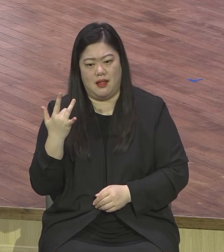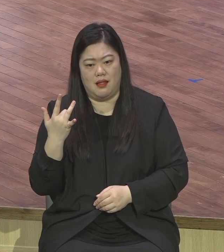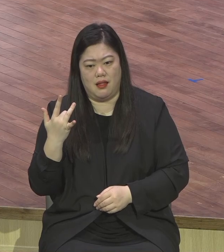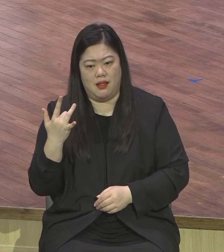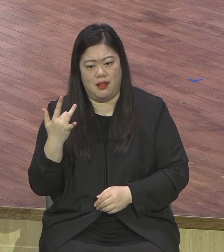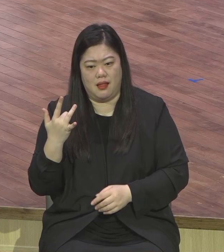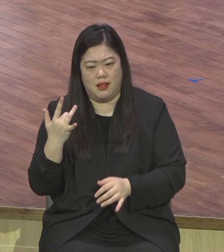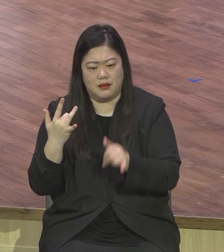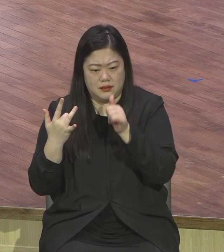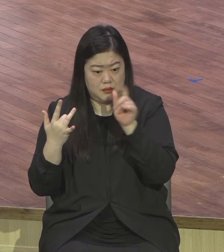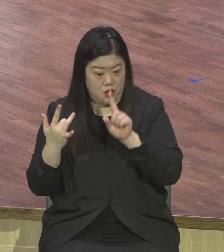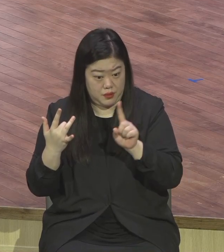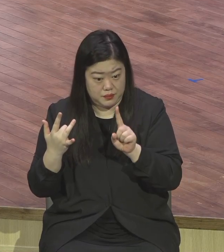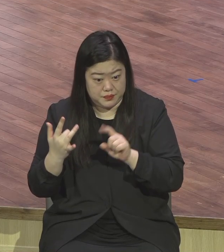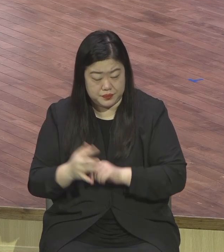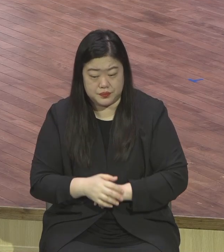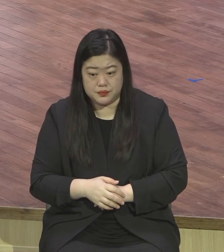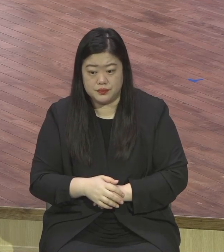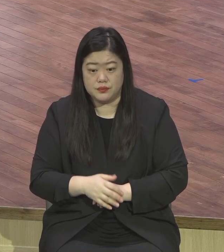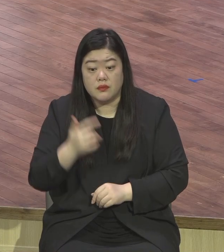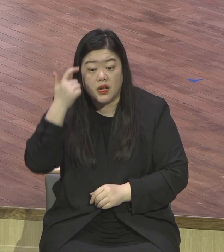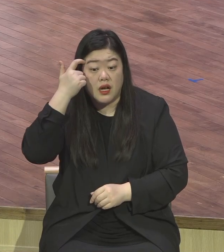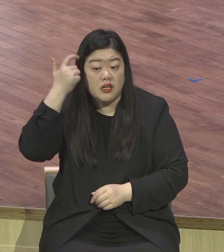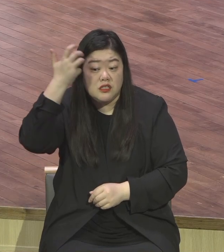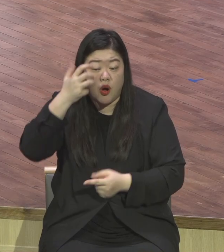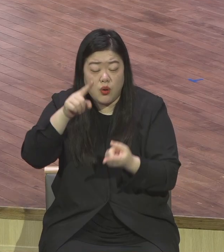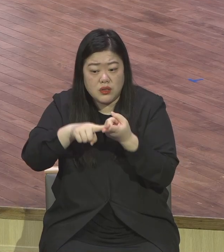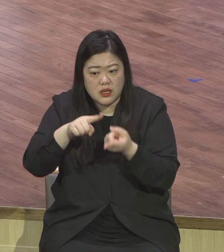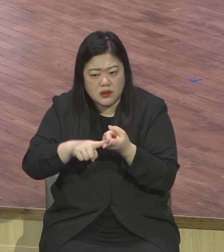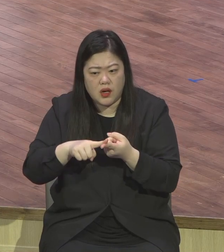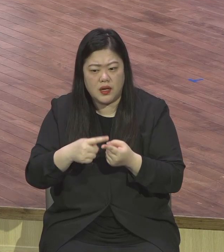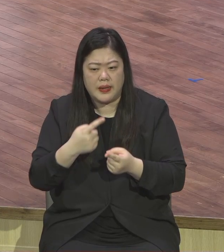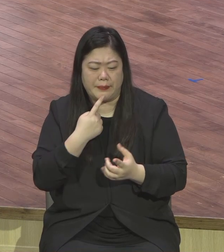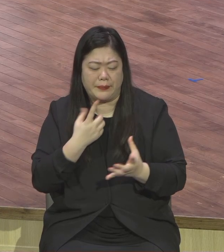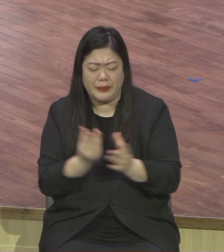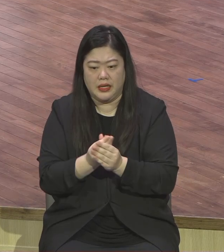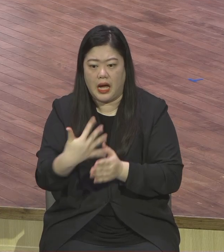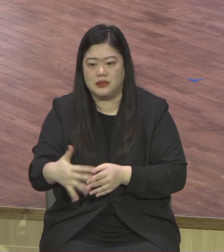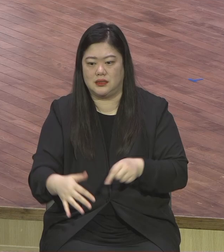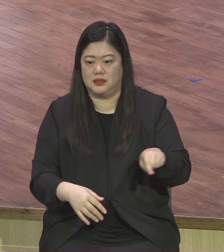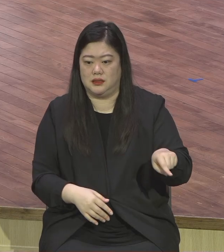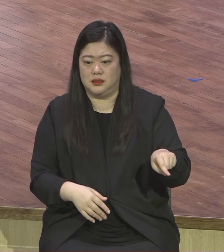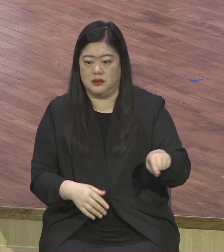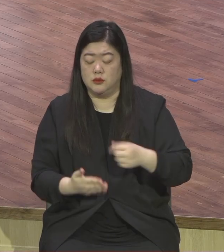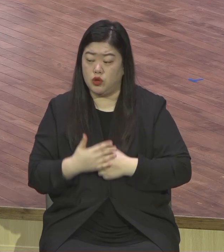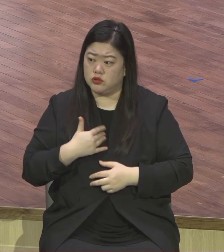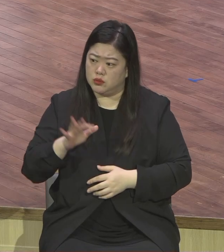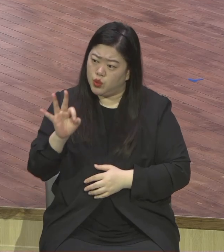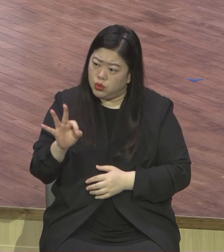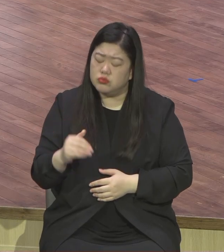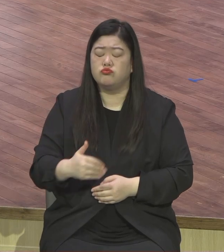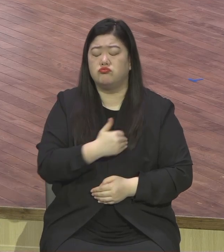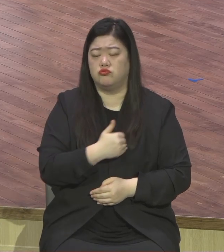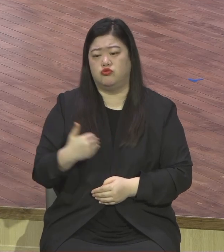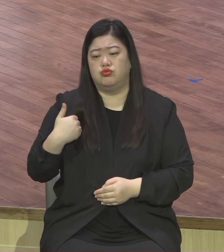있었는데 그것이 뭐냐 영혼에 대한 문제였어요. 뭐 세상 거 다 가졌으니까 이제는 가질 게 하나밖에 없는데